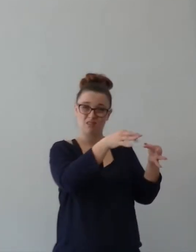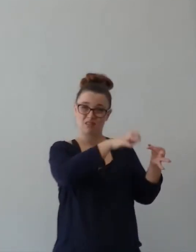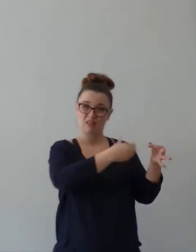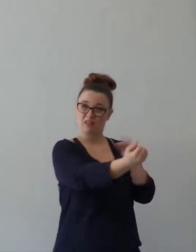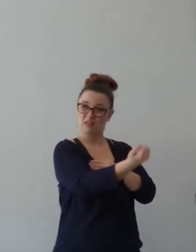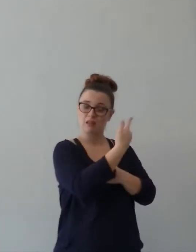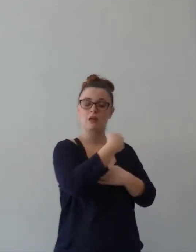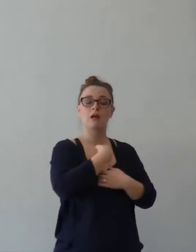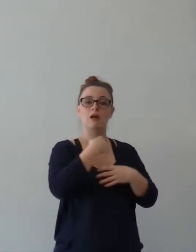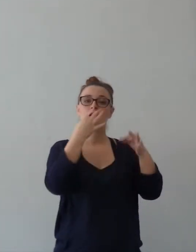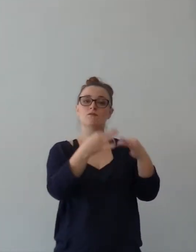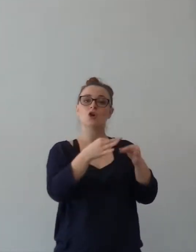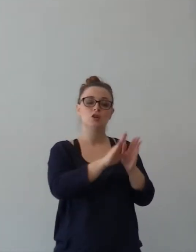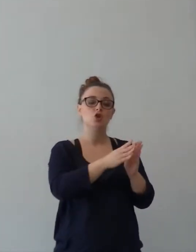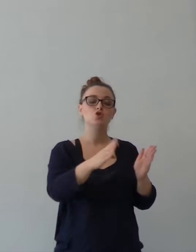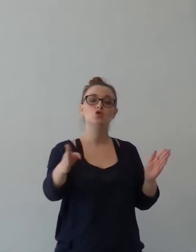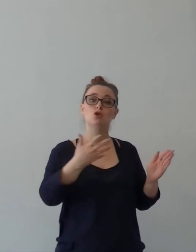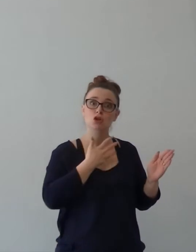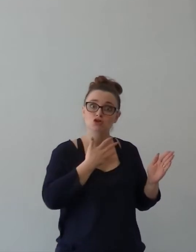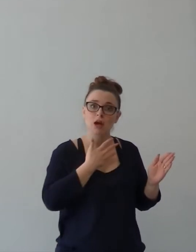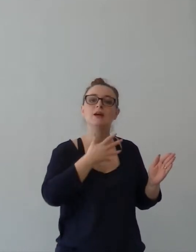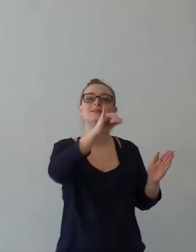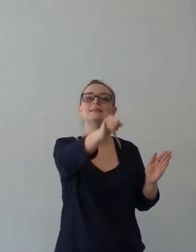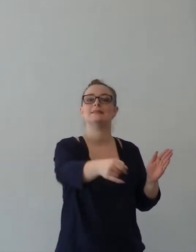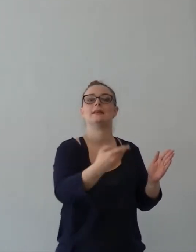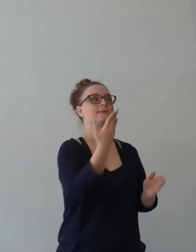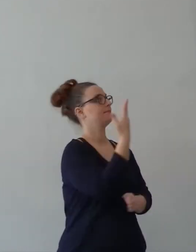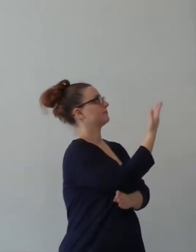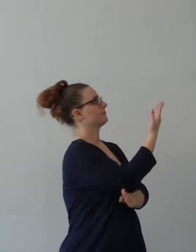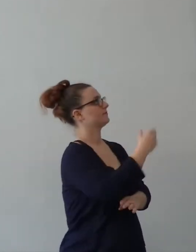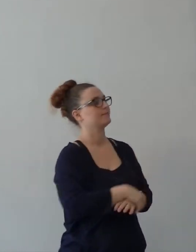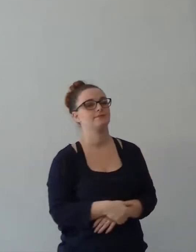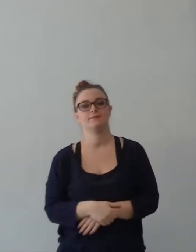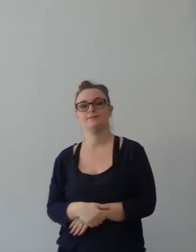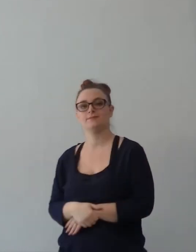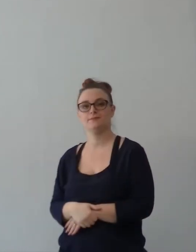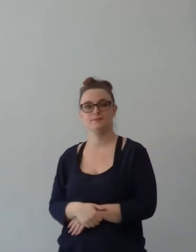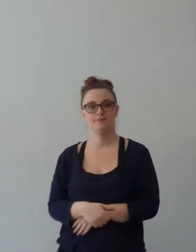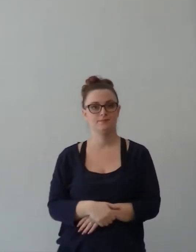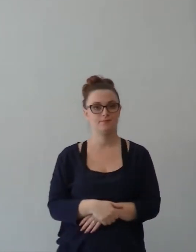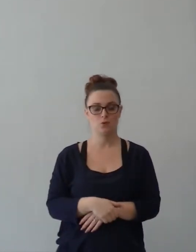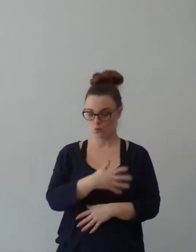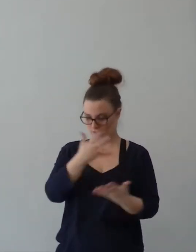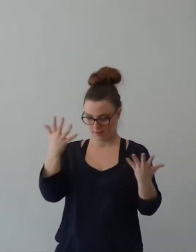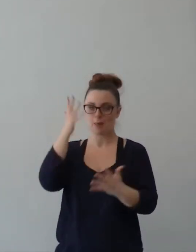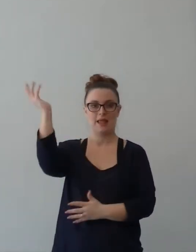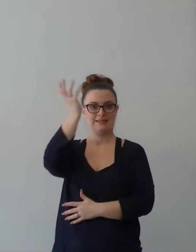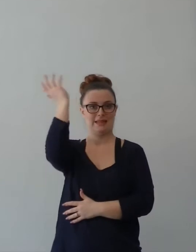Il foglietto di distruzioni lo troviamo proprio in filippese. Allora, io ho ricevuto i miei uomini di Kea, no?